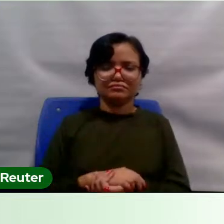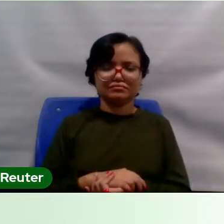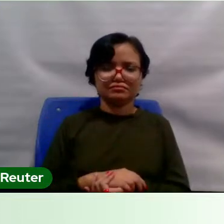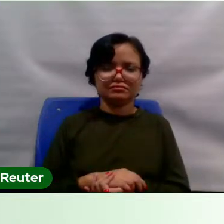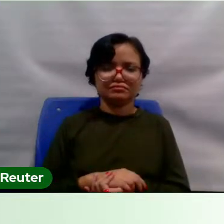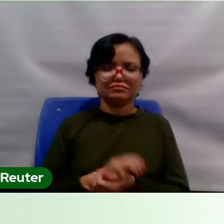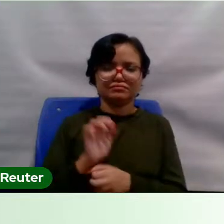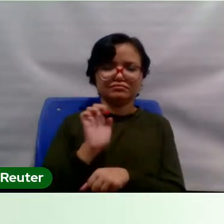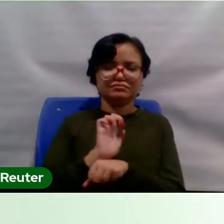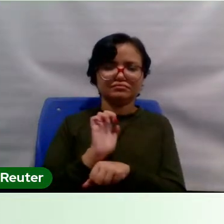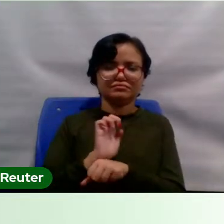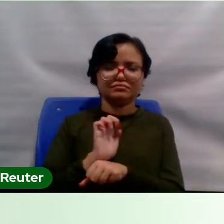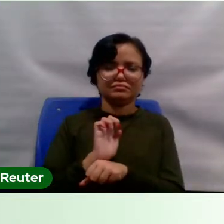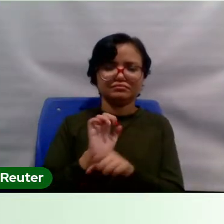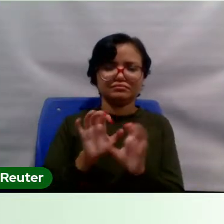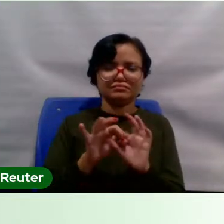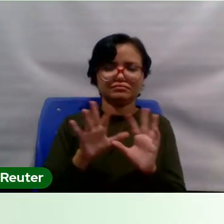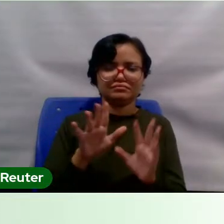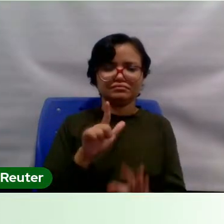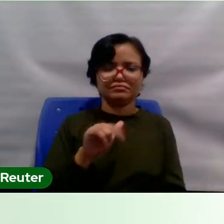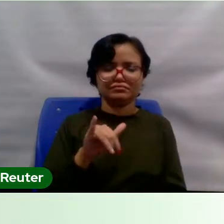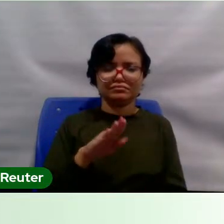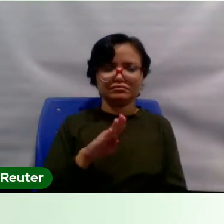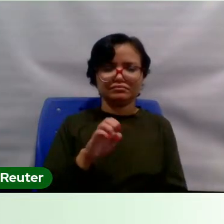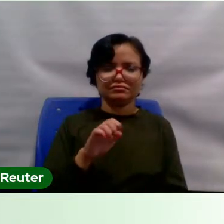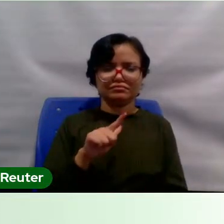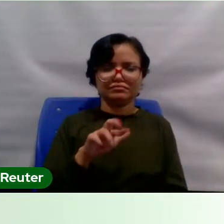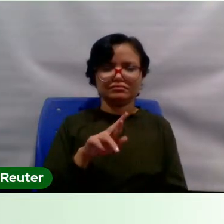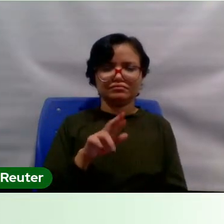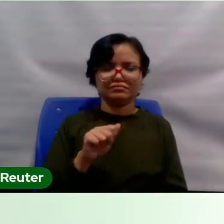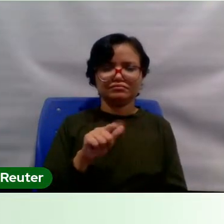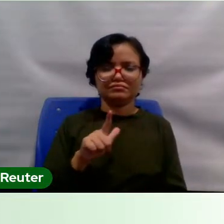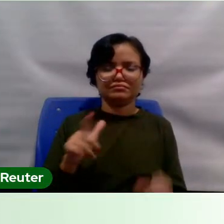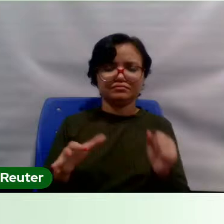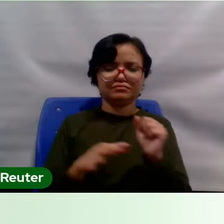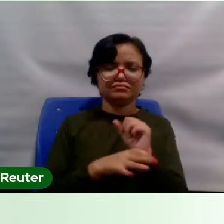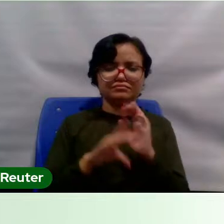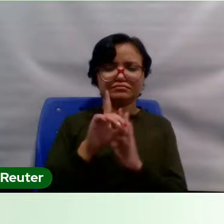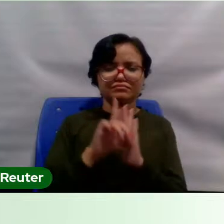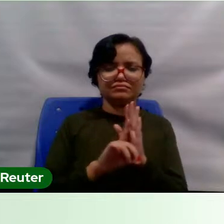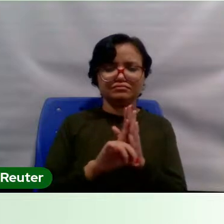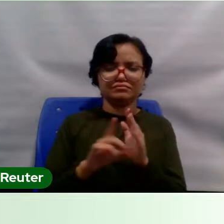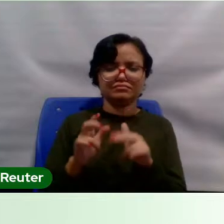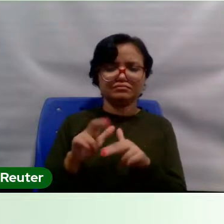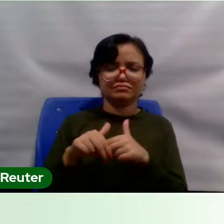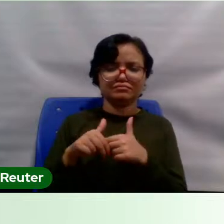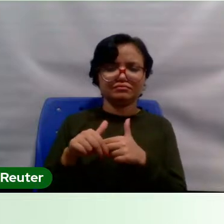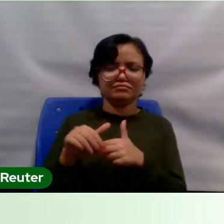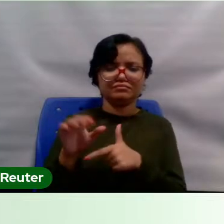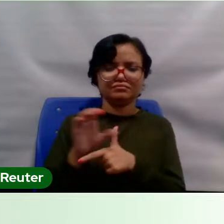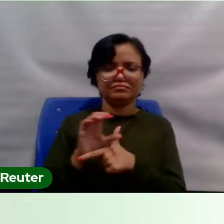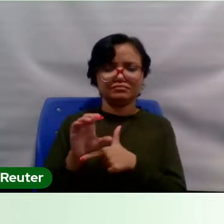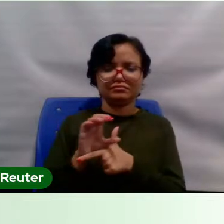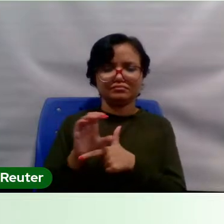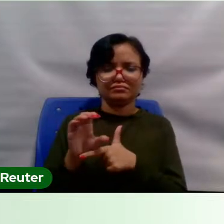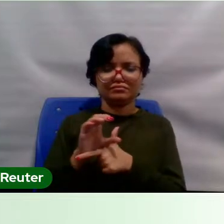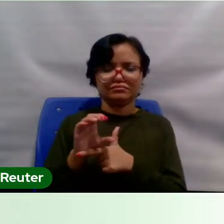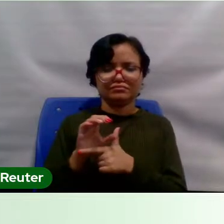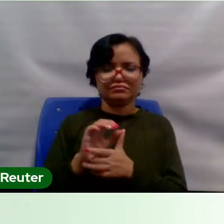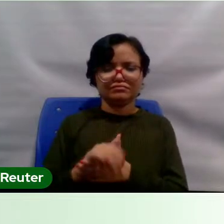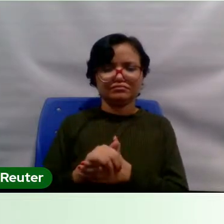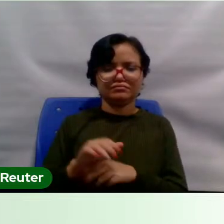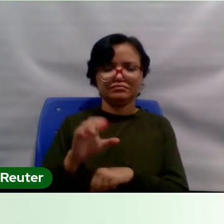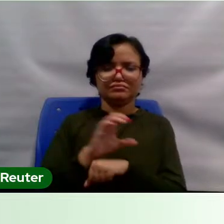liberal garantidores de direitos, por isso a constituinte de 88, a constituinte cidadã, que garantiu a